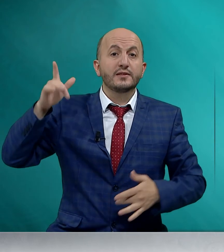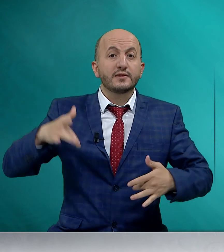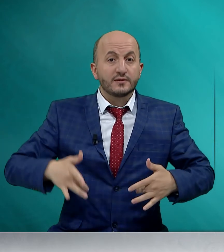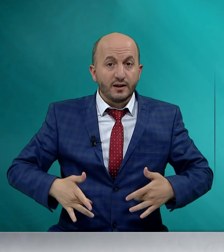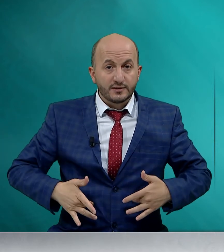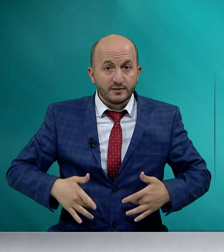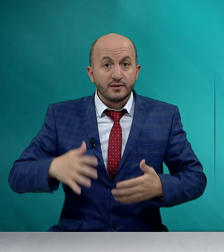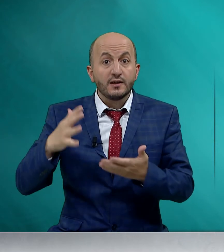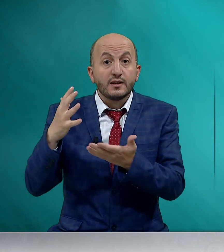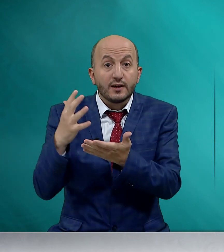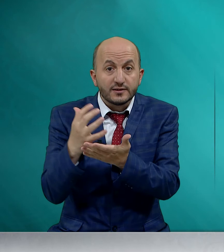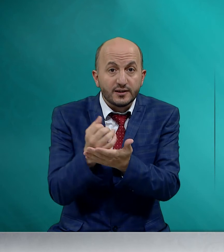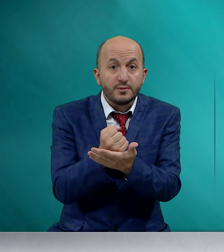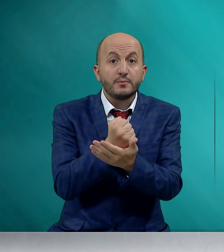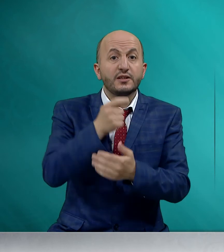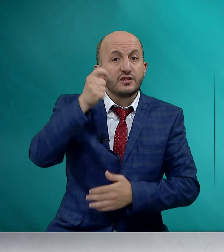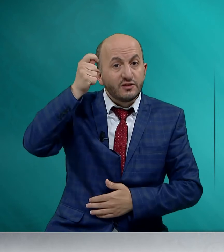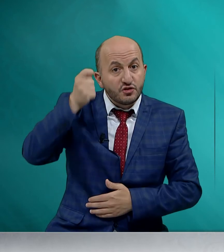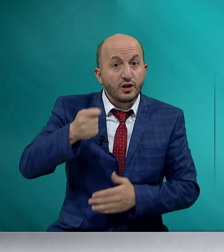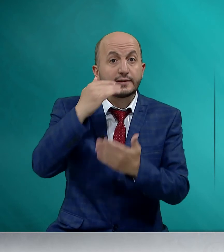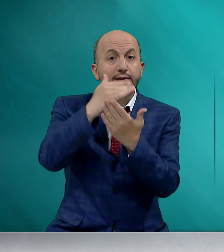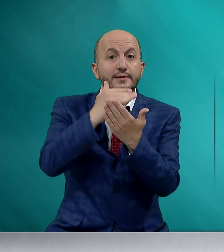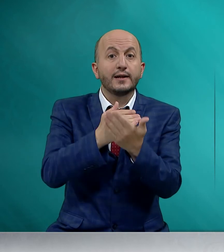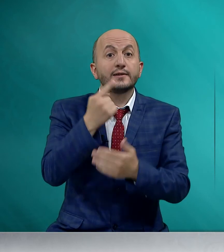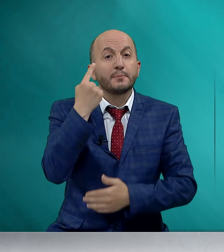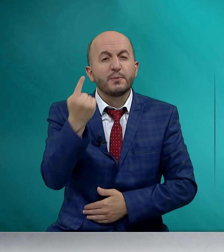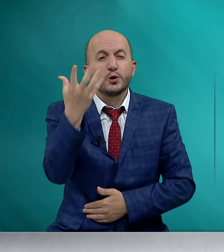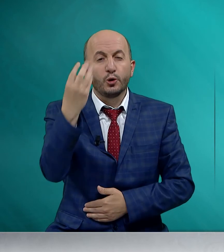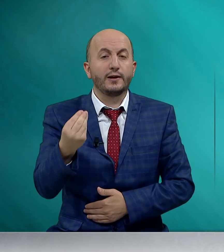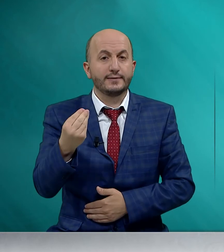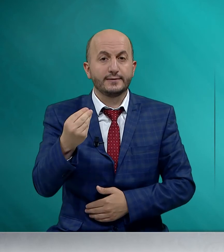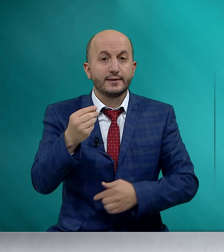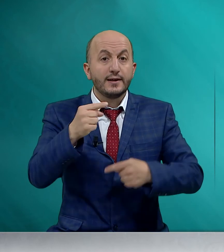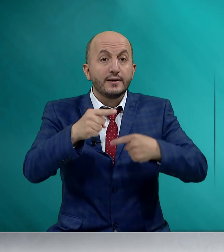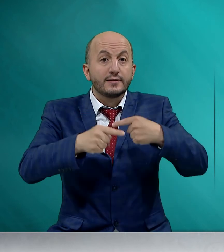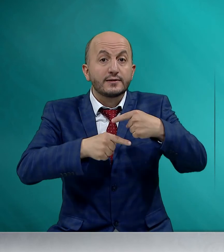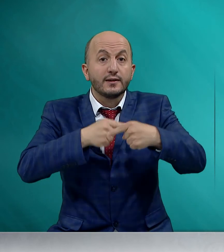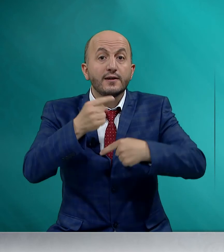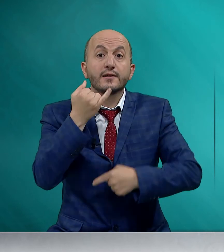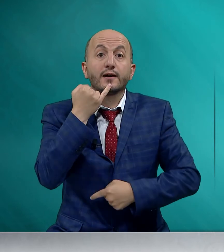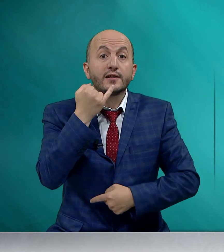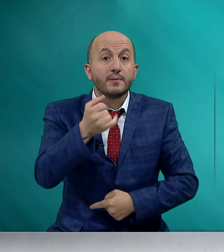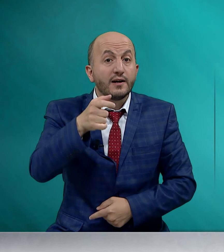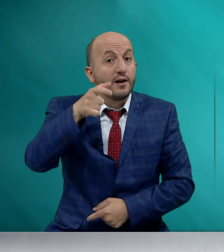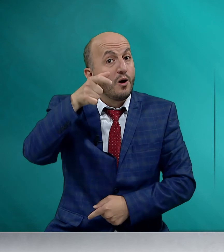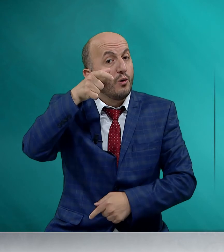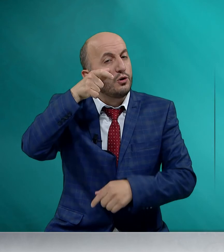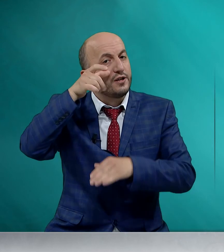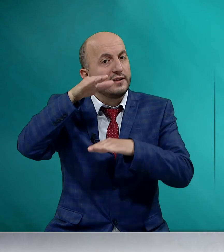rızasını kazanabilmenin şartlarından biri olan Sıla-i Rahim'e özen